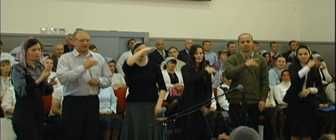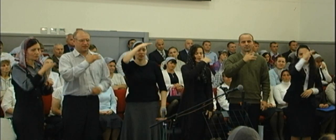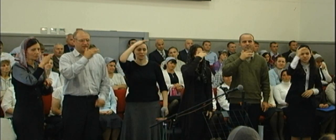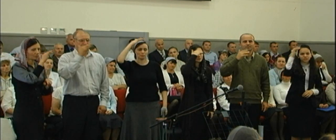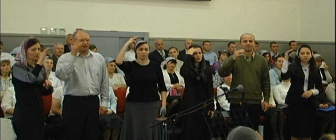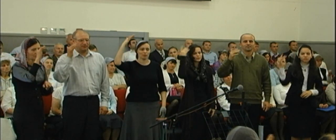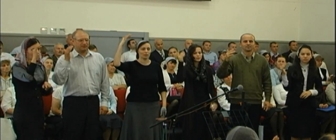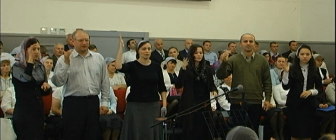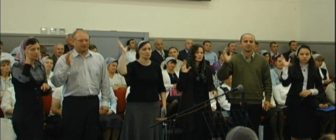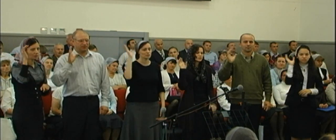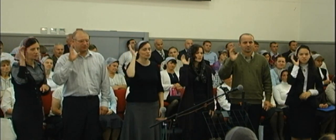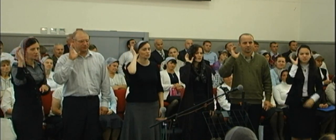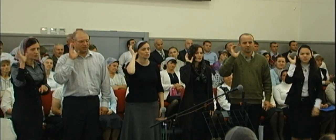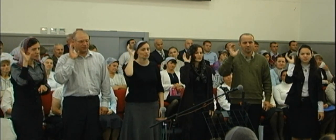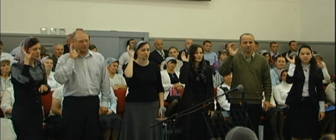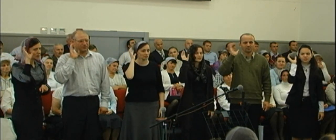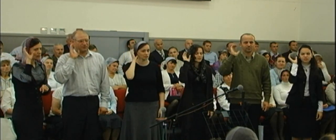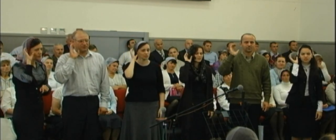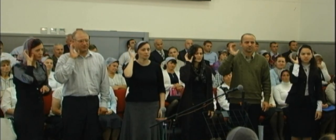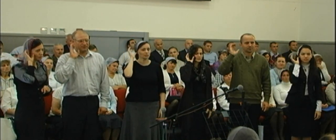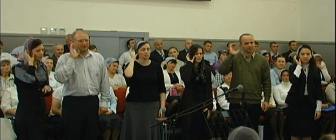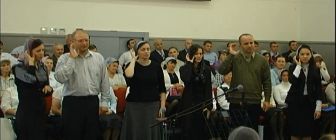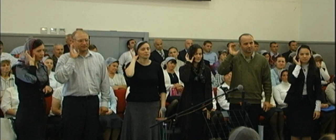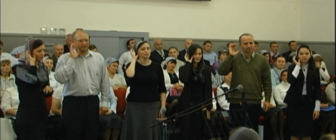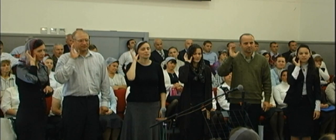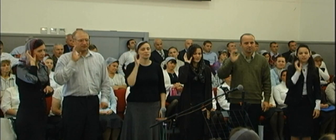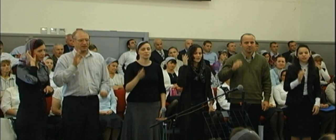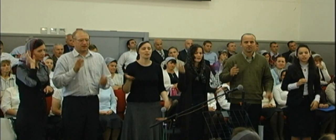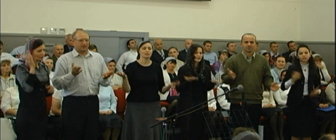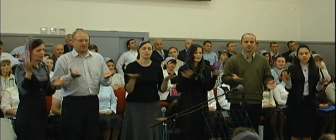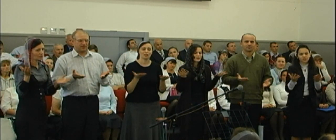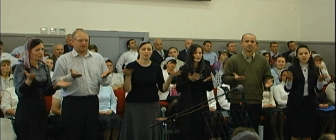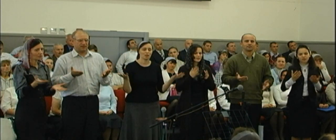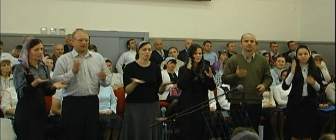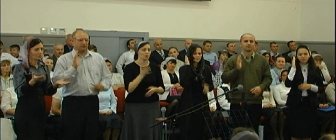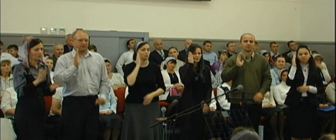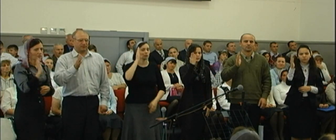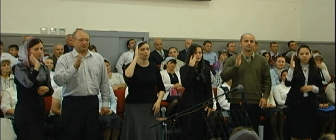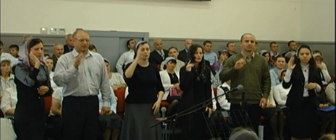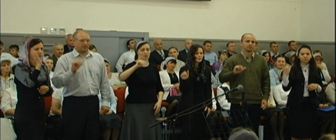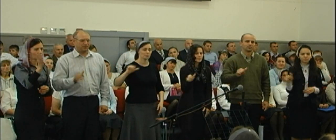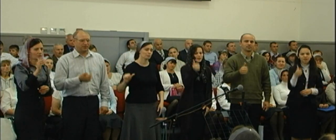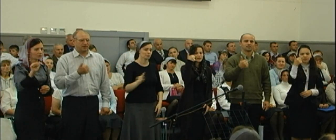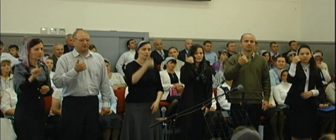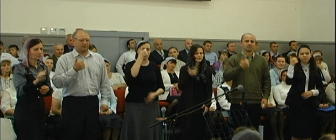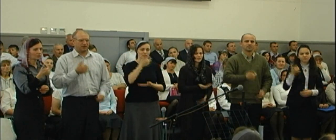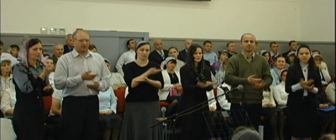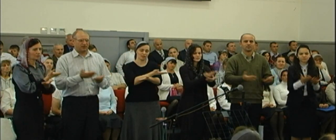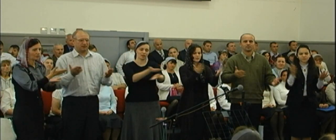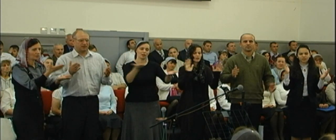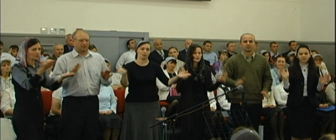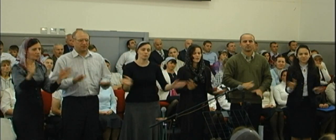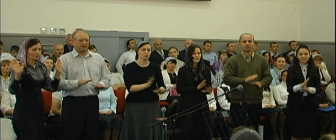небесную услышим Каким он будет первый